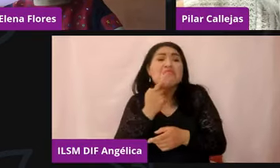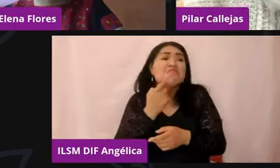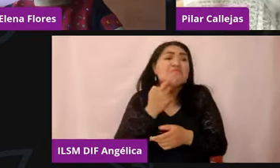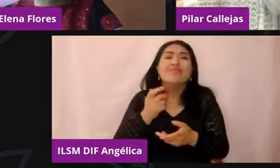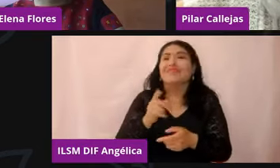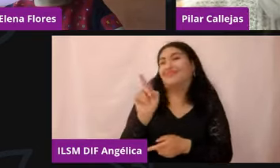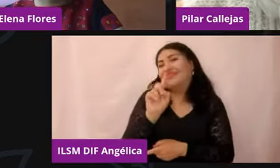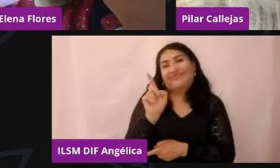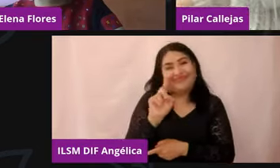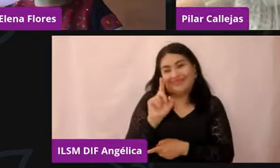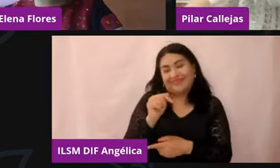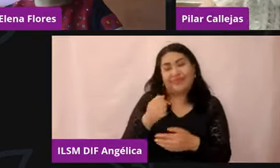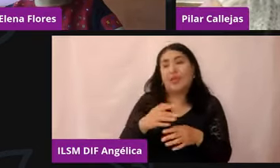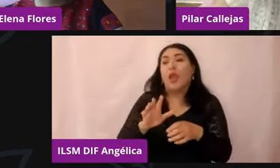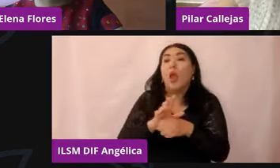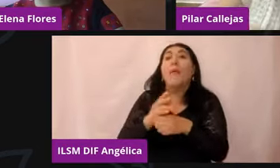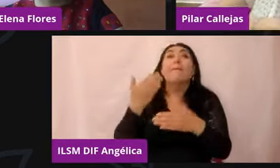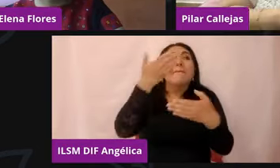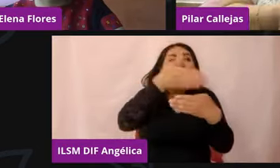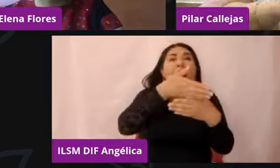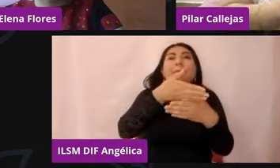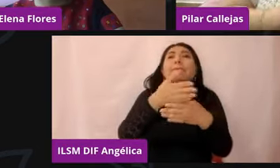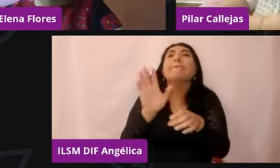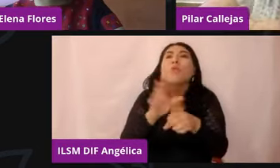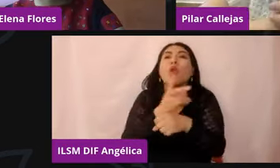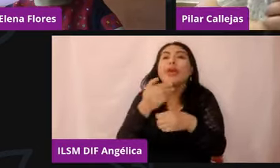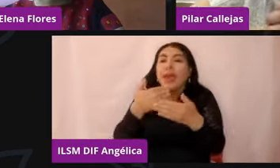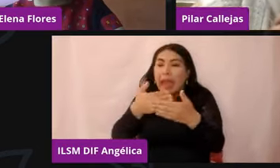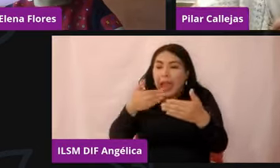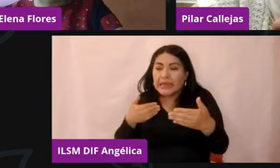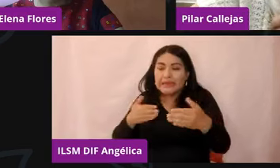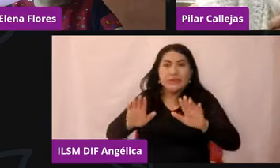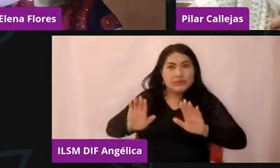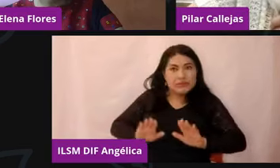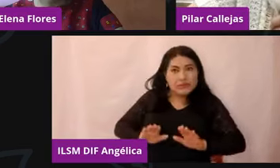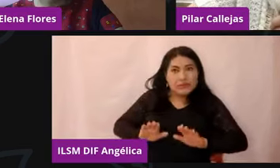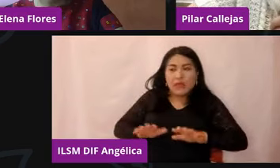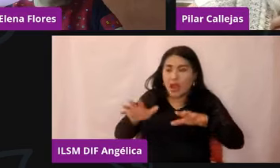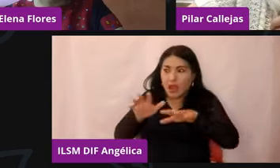vienen porque hay un cambio de comportamiento, cuando hay un estrés emocional,